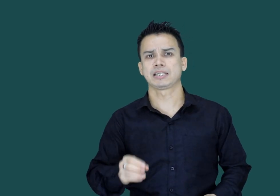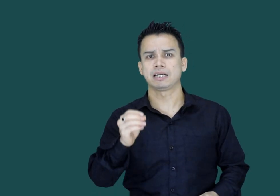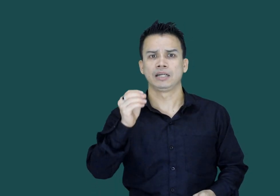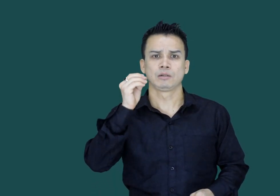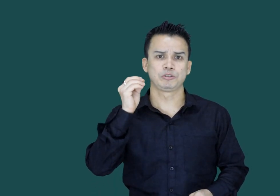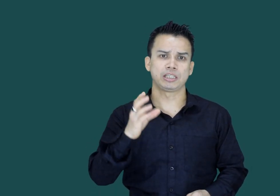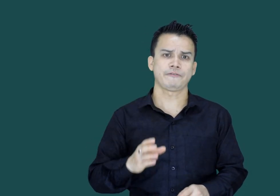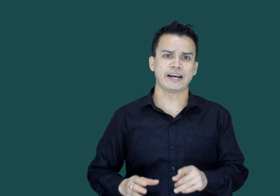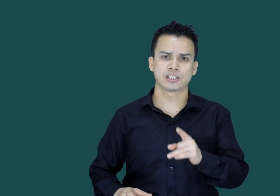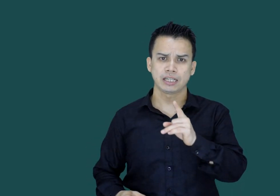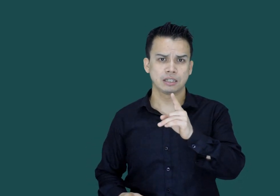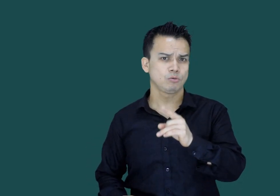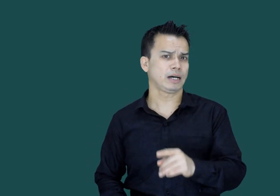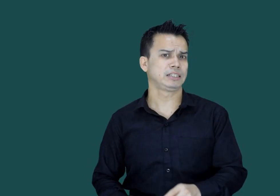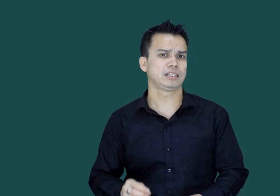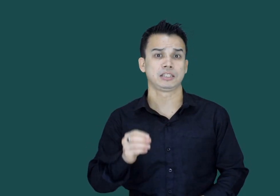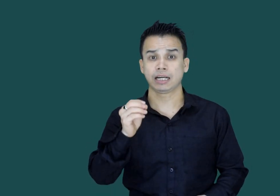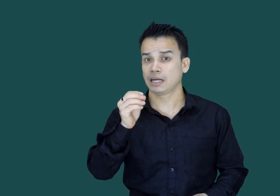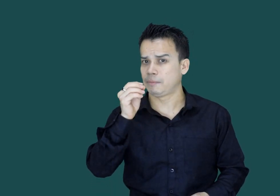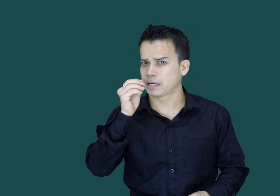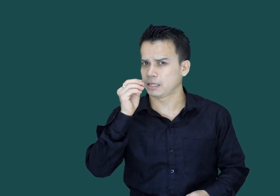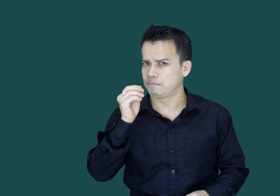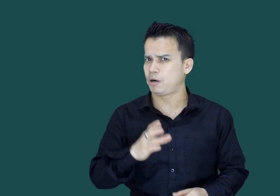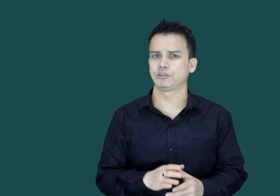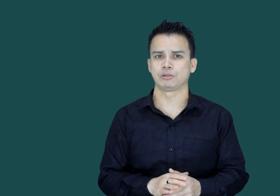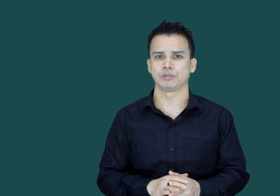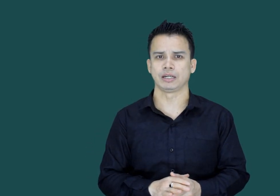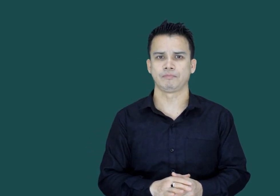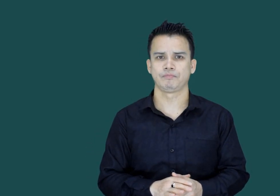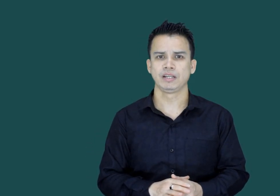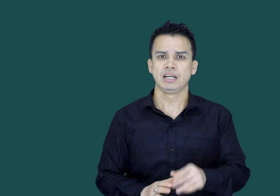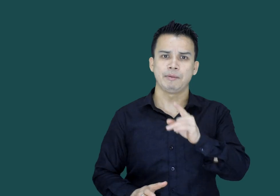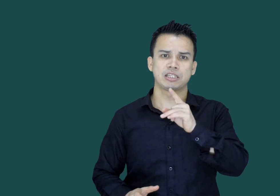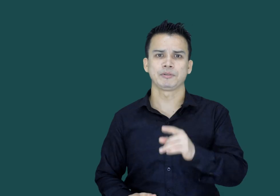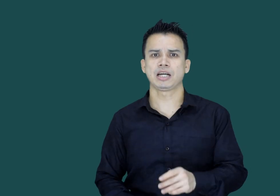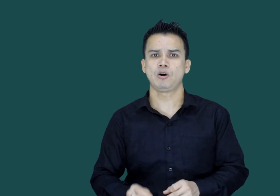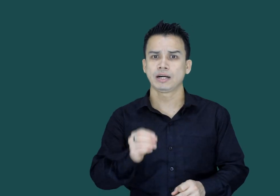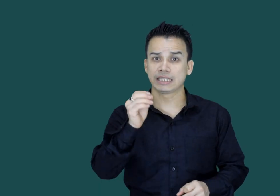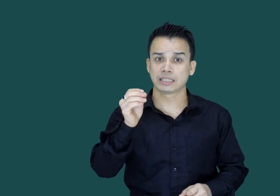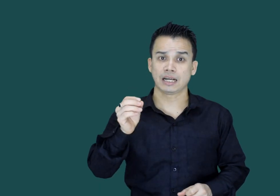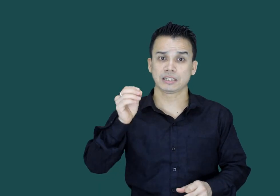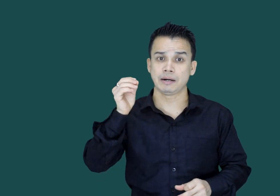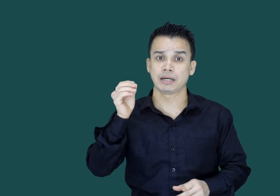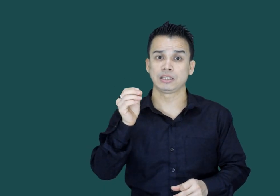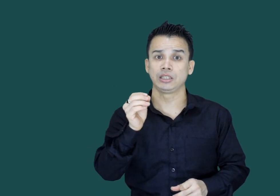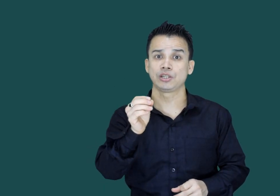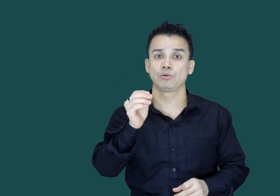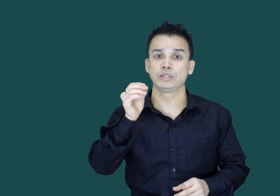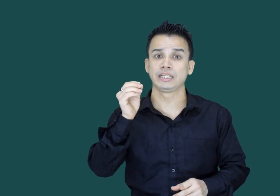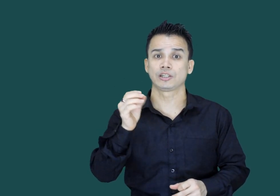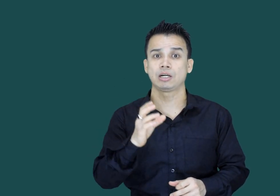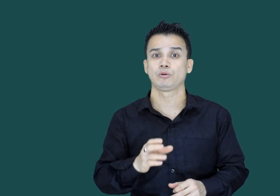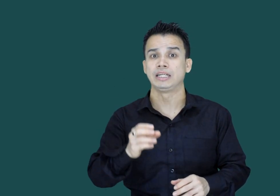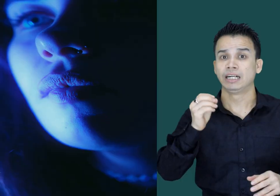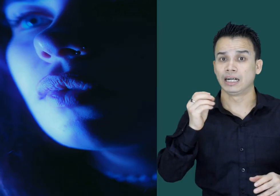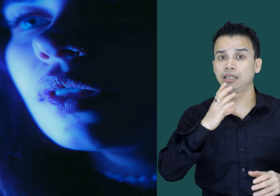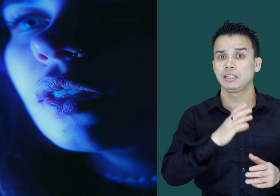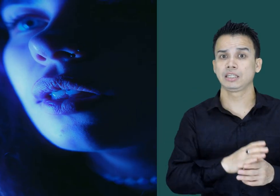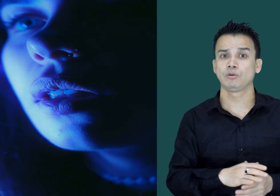ساتھ کچھ ایسے فیکٹ شیئر کروں گا جسے جاننا ہمارے لئے بہت ضروری ہے ہمیں سمجھنا ہوگا کس طرح سے ہمارے دیش کو یہ نشہ خوری اندھرے کی اور